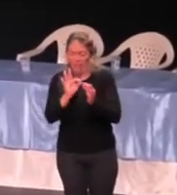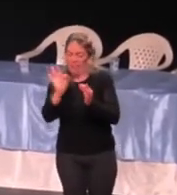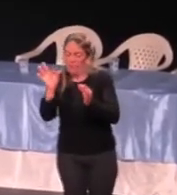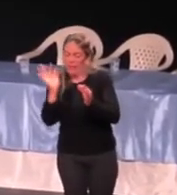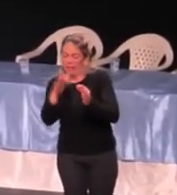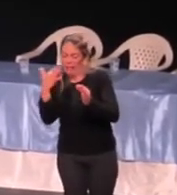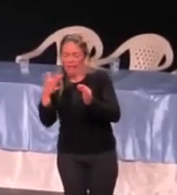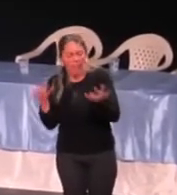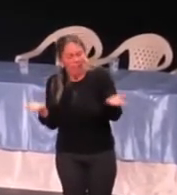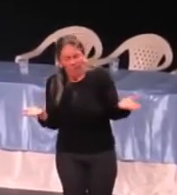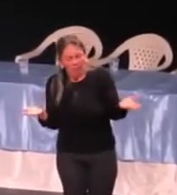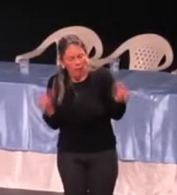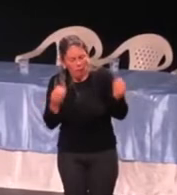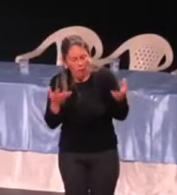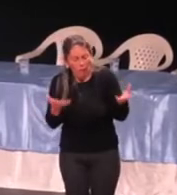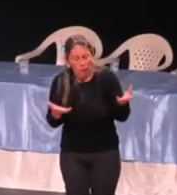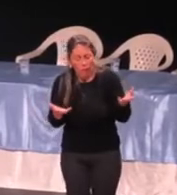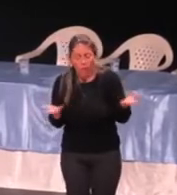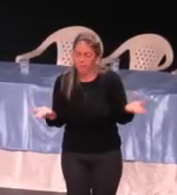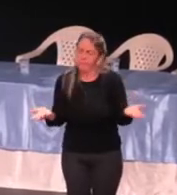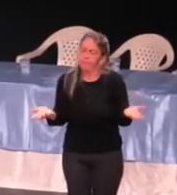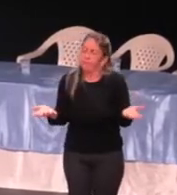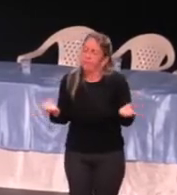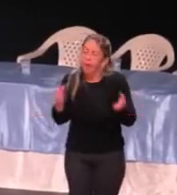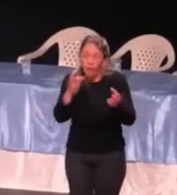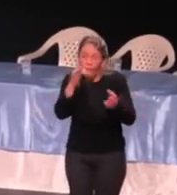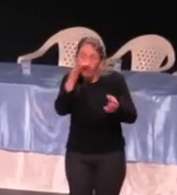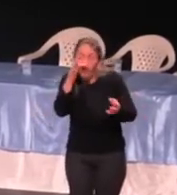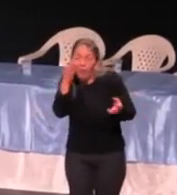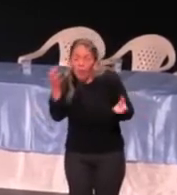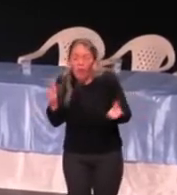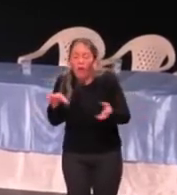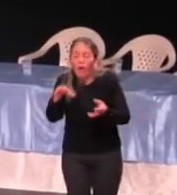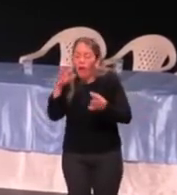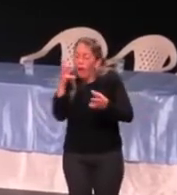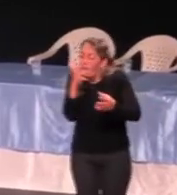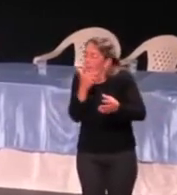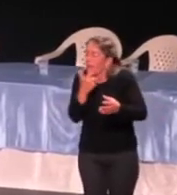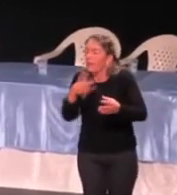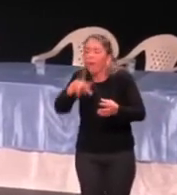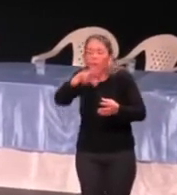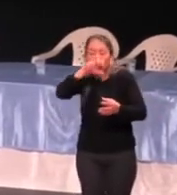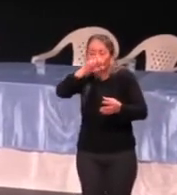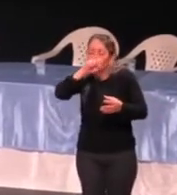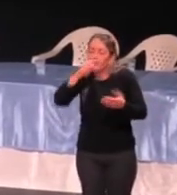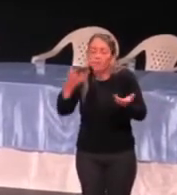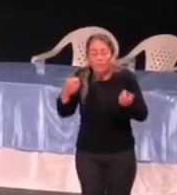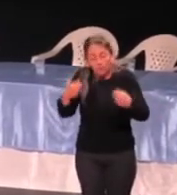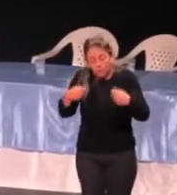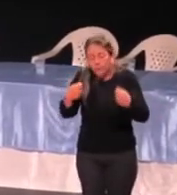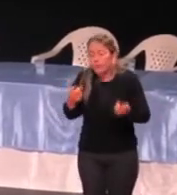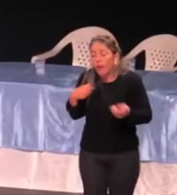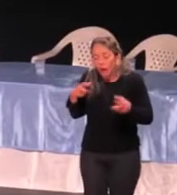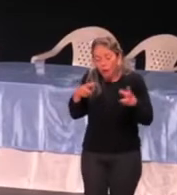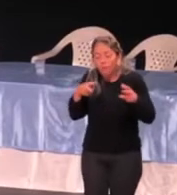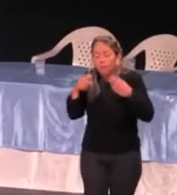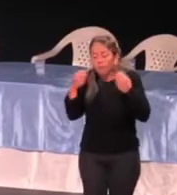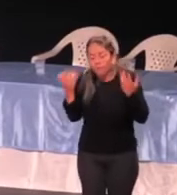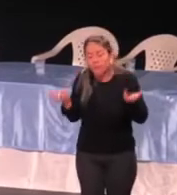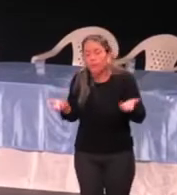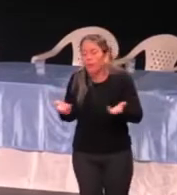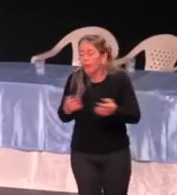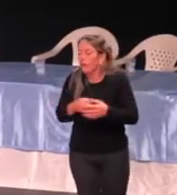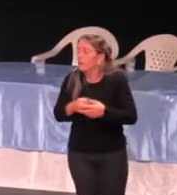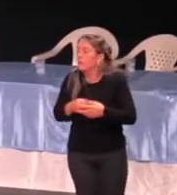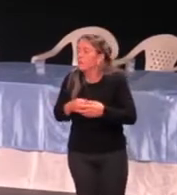a beleza da rosa, para o perfume ou para espinho? Olhou para a parte negativa. Então, como na educação tem